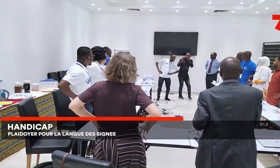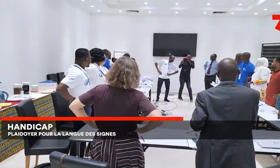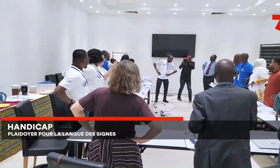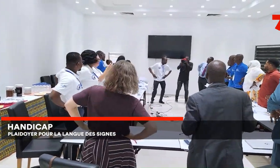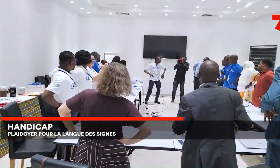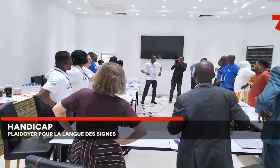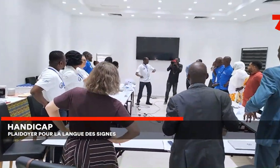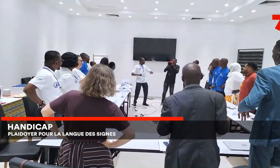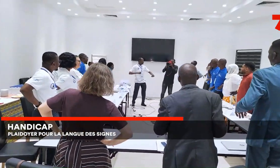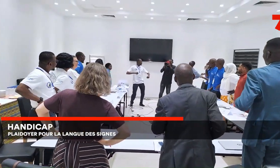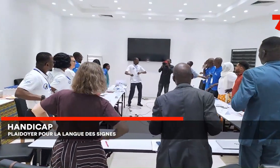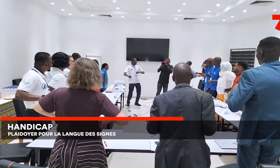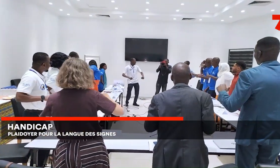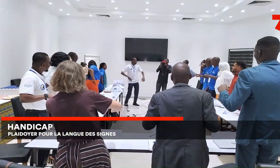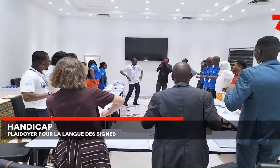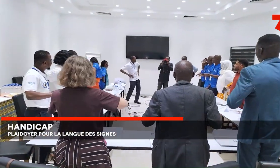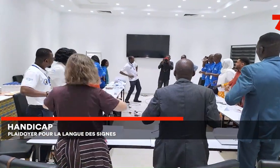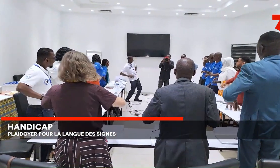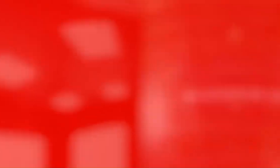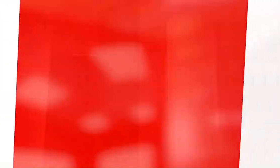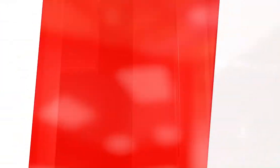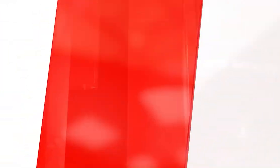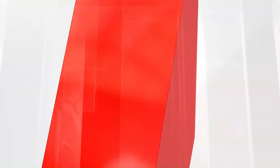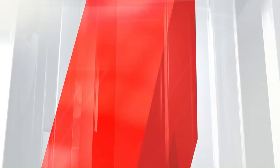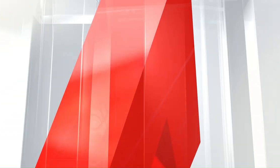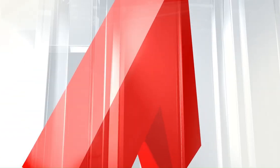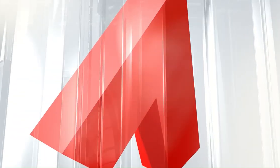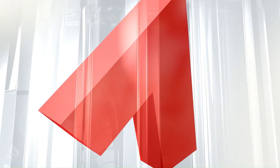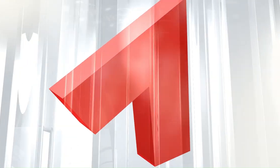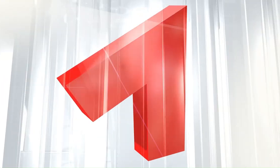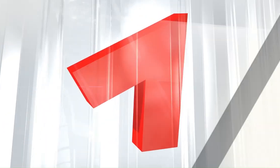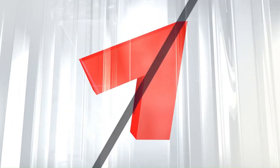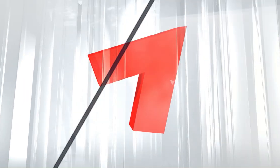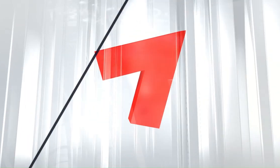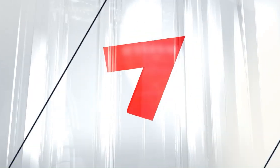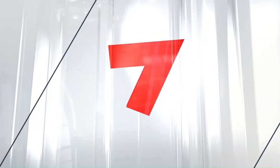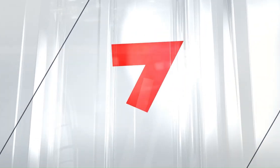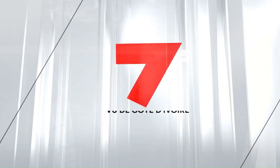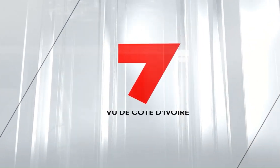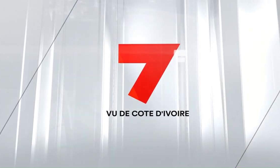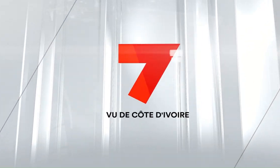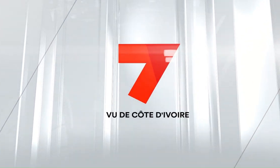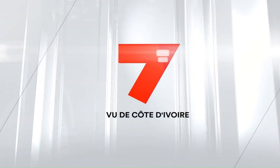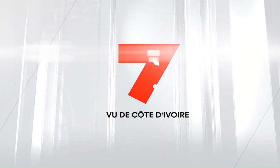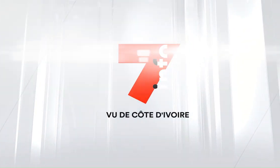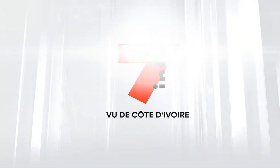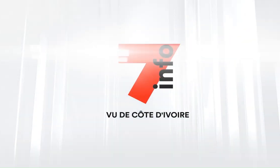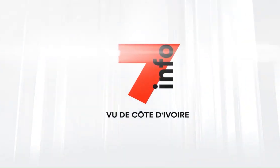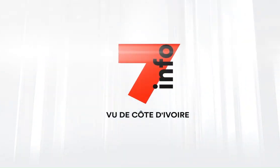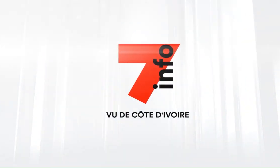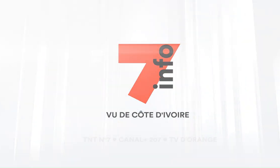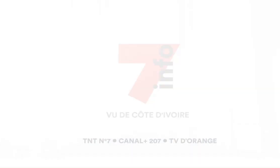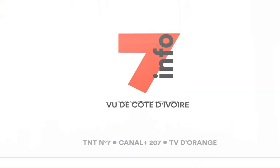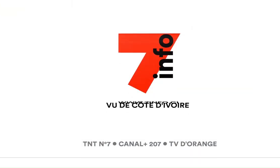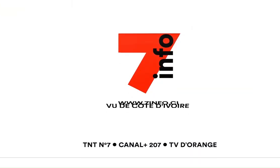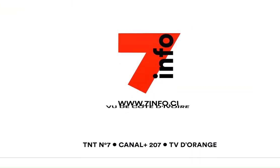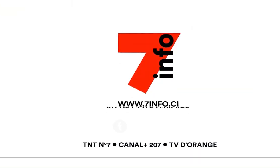encore à la promotion de la langue des signes. ... ... ... ... ... ...